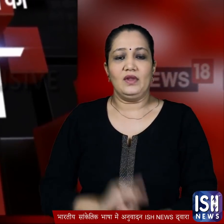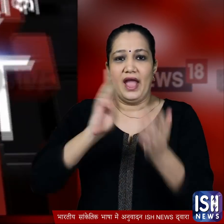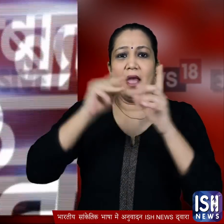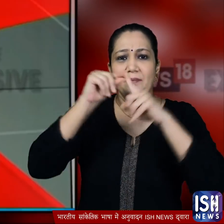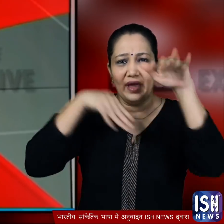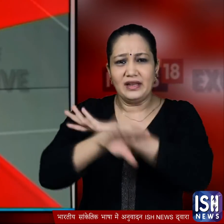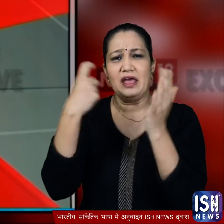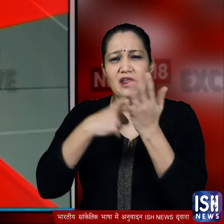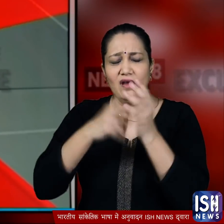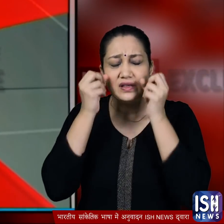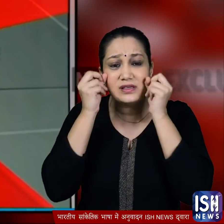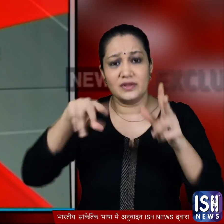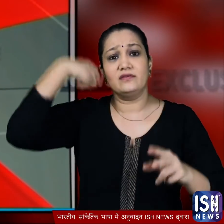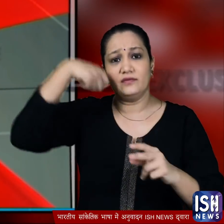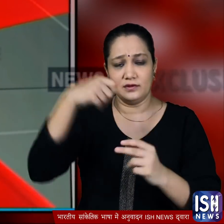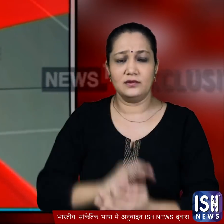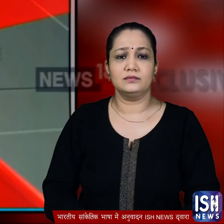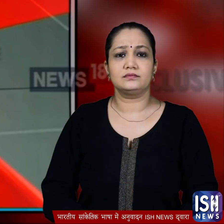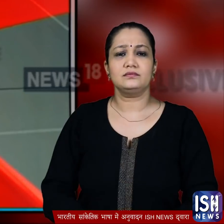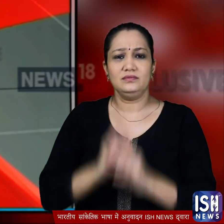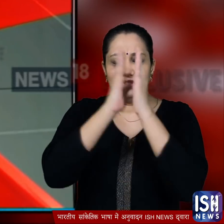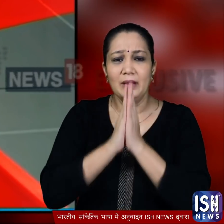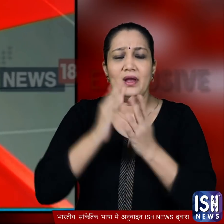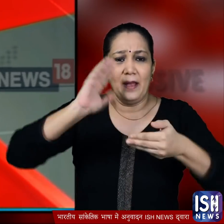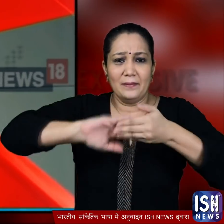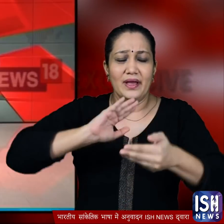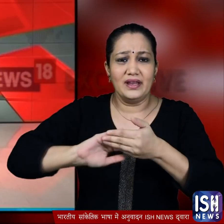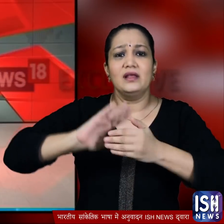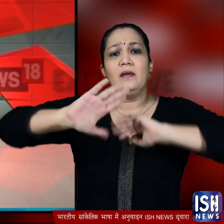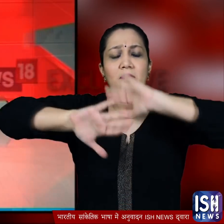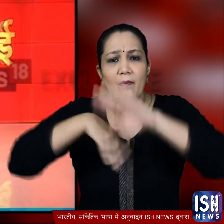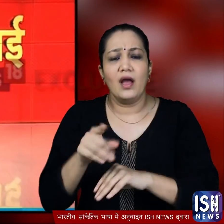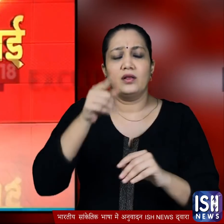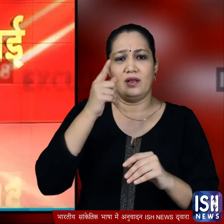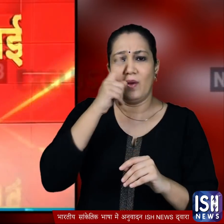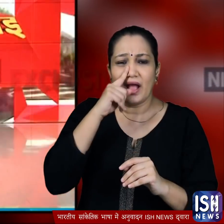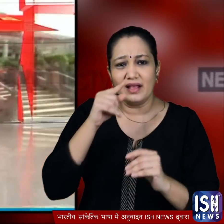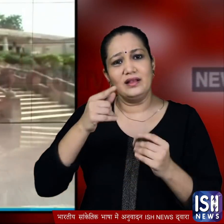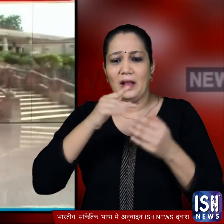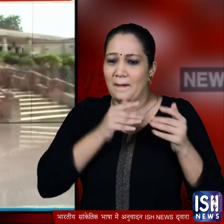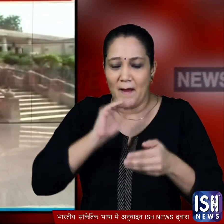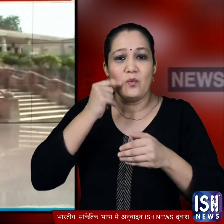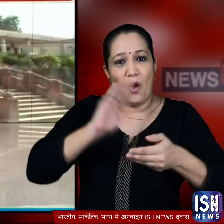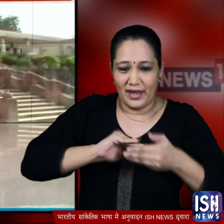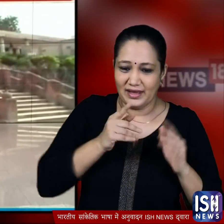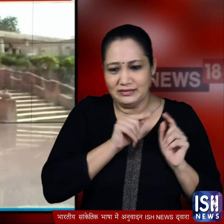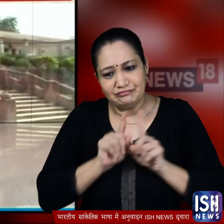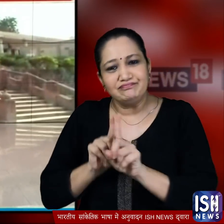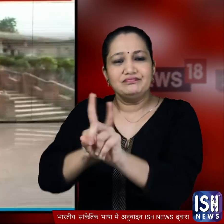मद्र प्रदेश के रीवा से एक हैरान करने वाला वीडियो सामने आया है वहां मंद्र में शादी करने के बाद एक दुलहन को विदा करा कर ले जा रहे दूलहे की पिटाई